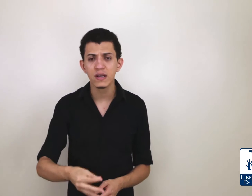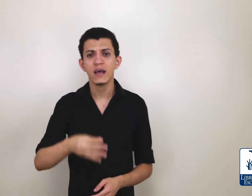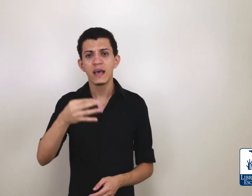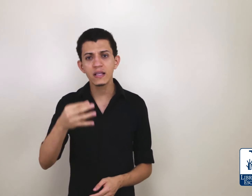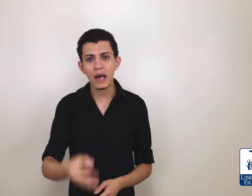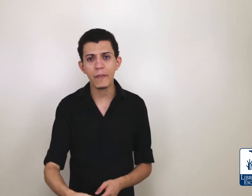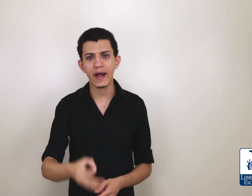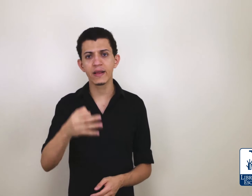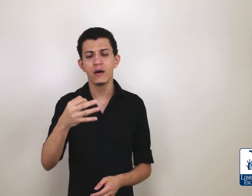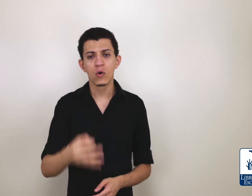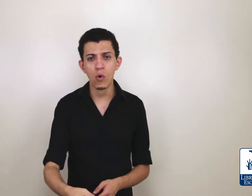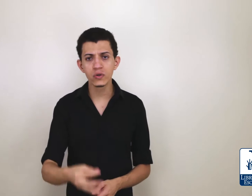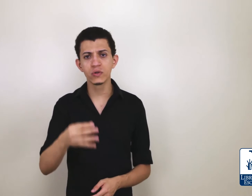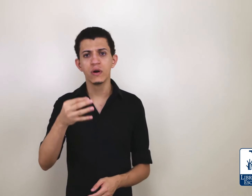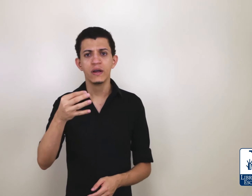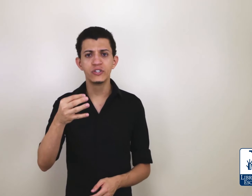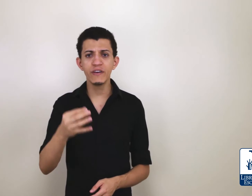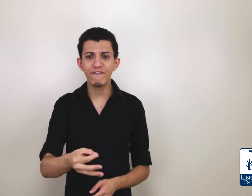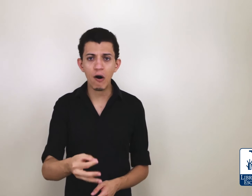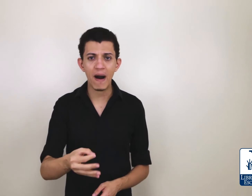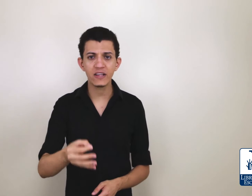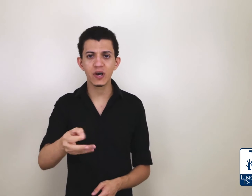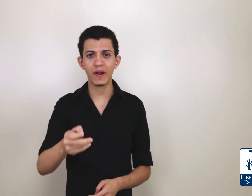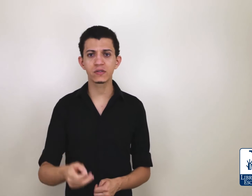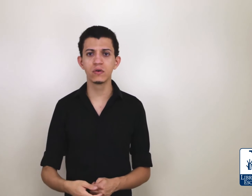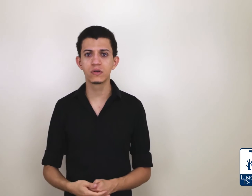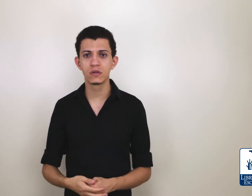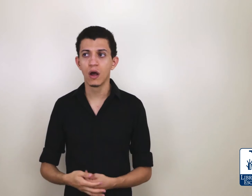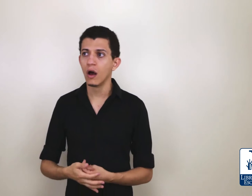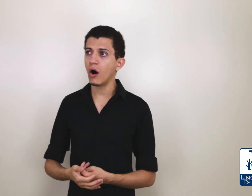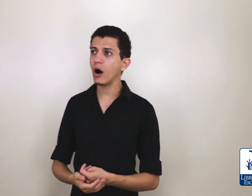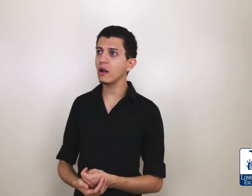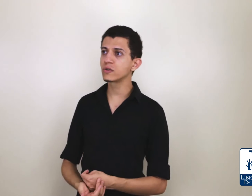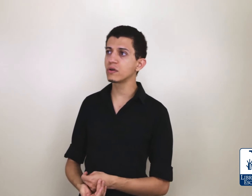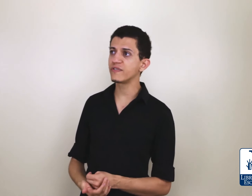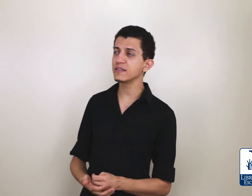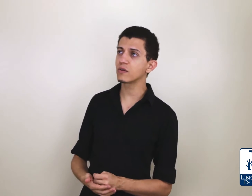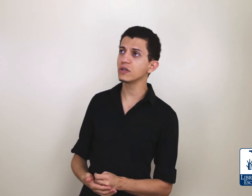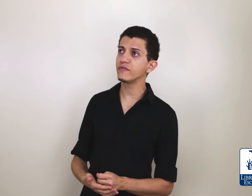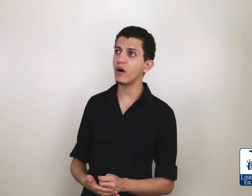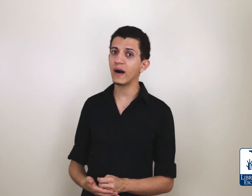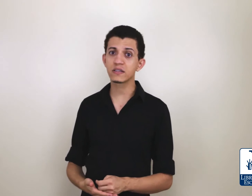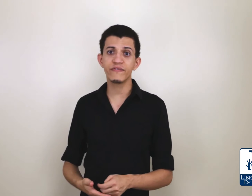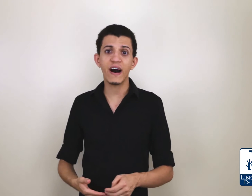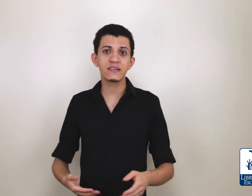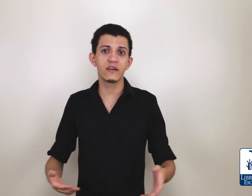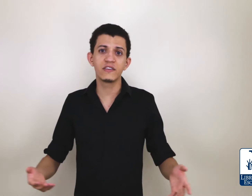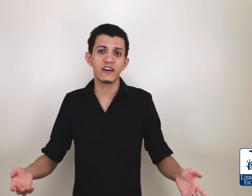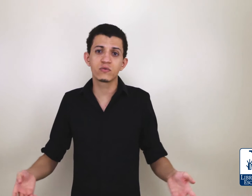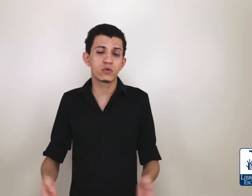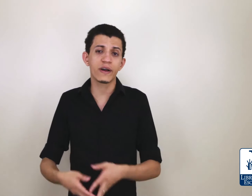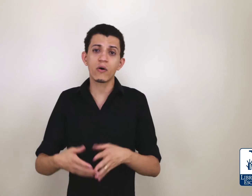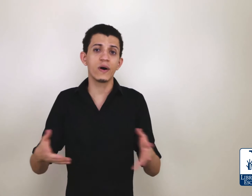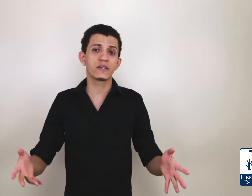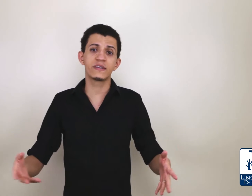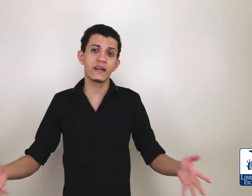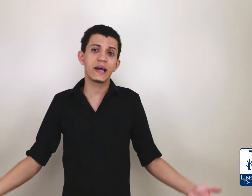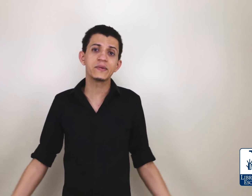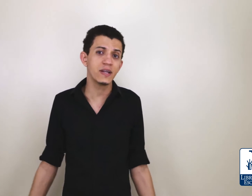interpreta curso de informática para surdos. Olha, os surdos fazem curso de informática e fazem. Eles fazem curso de qualquer coisa que tenha intérprete de